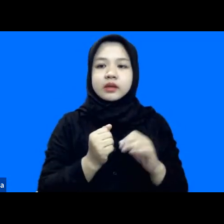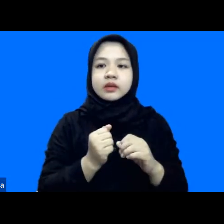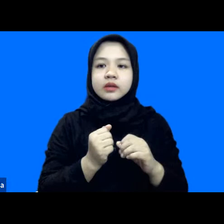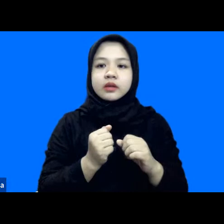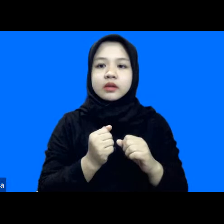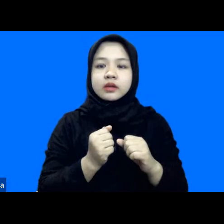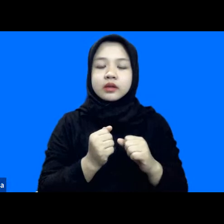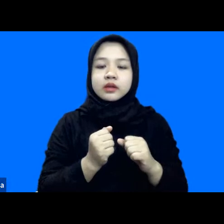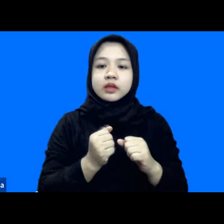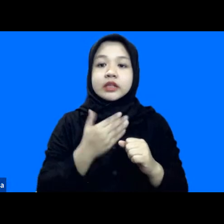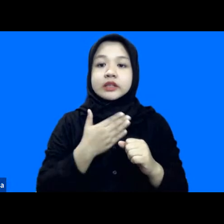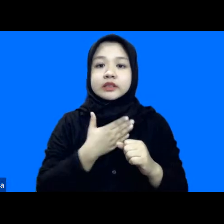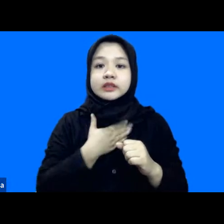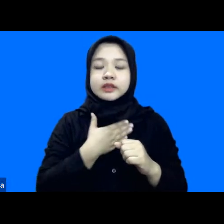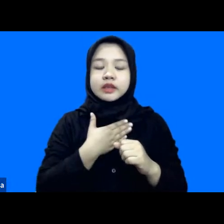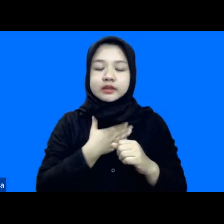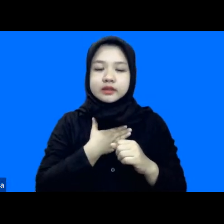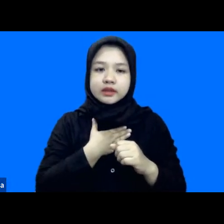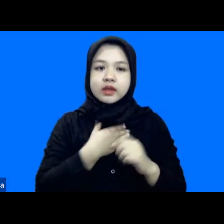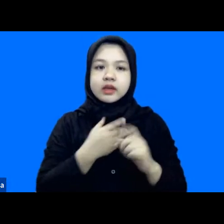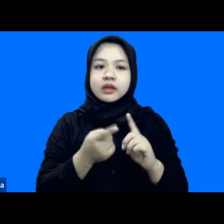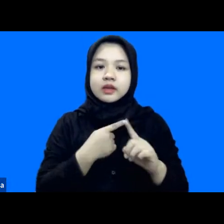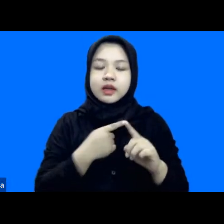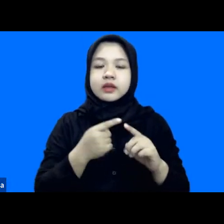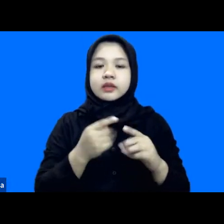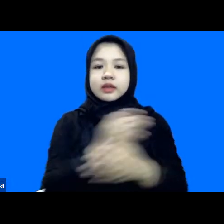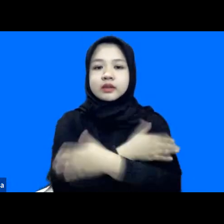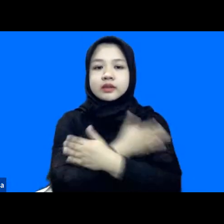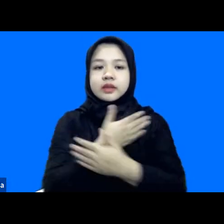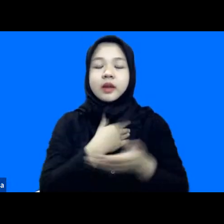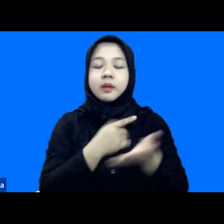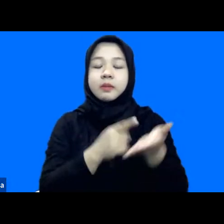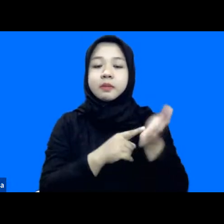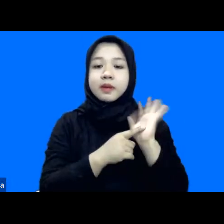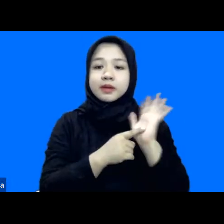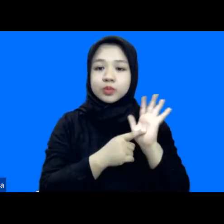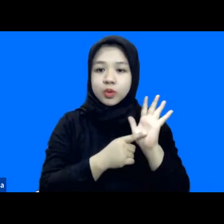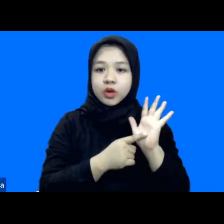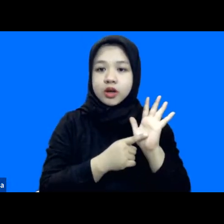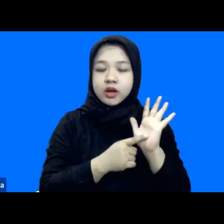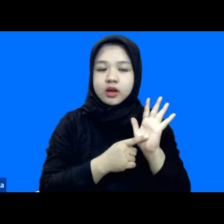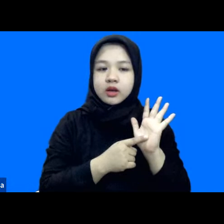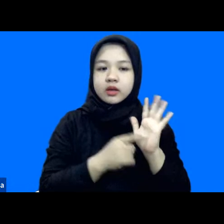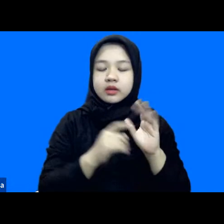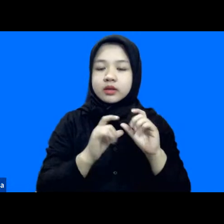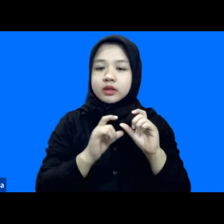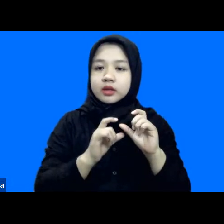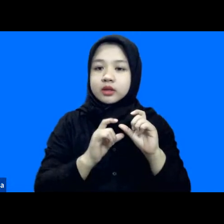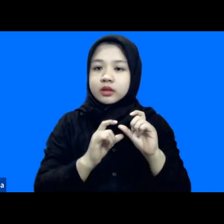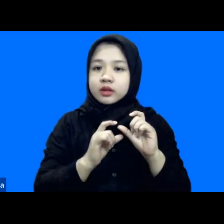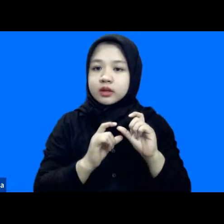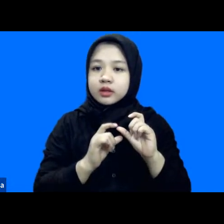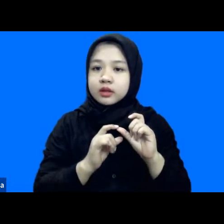saya Zakiah dari Bank Aceh saya mahasiswa magistrat kebencian